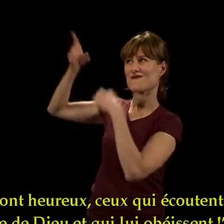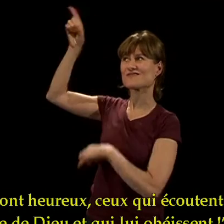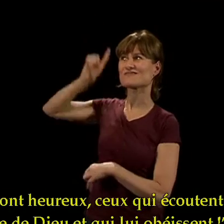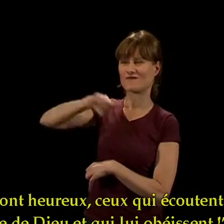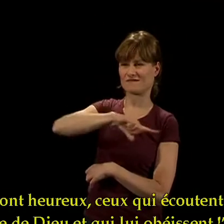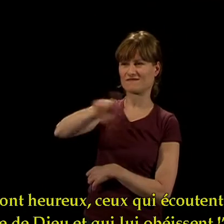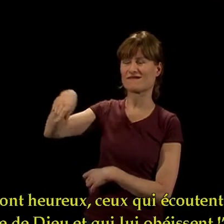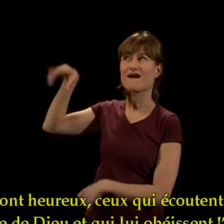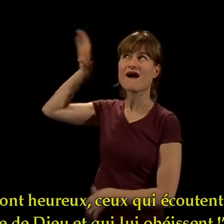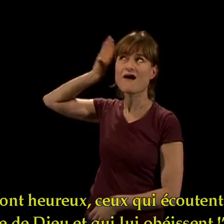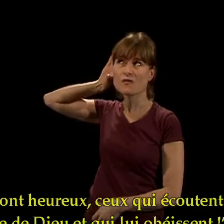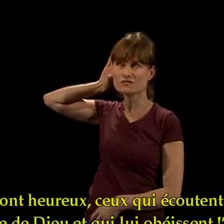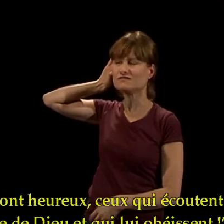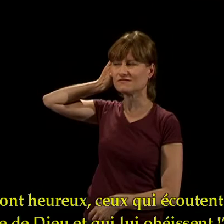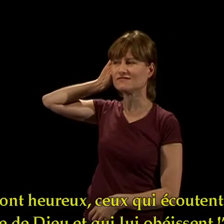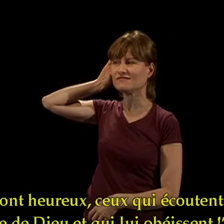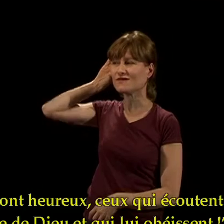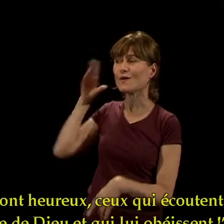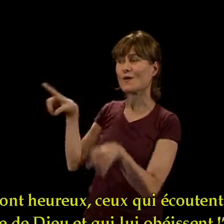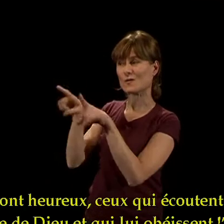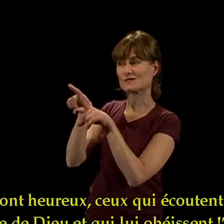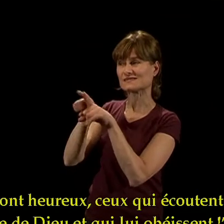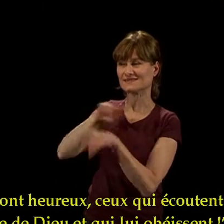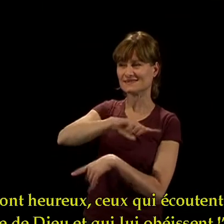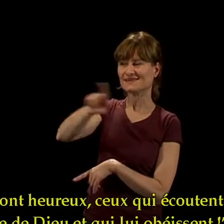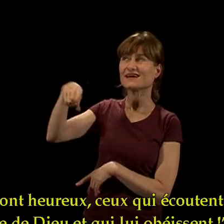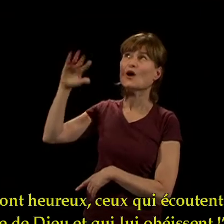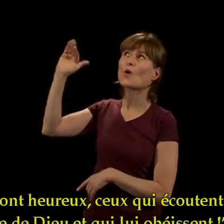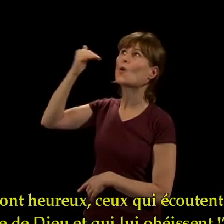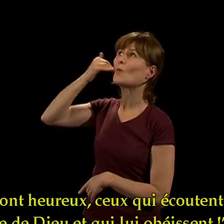écoutent la parole de Dieu et qui lui obéissent.